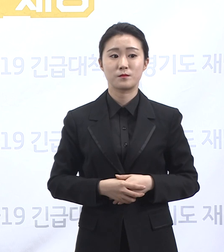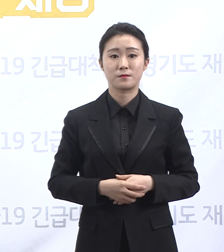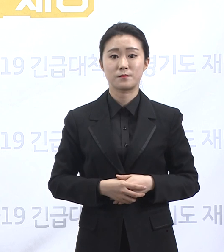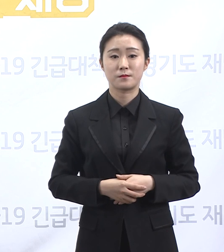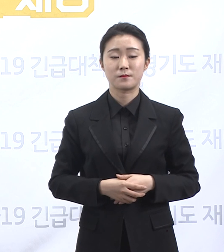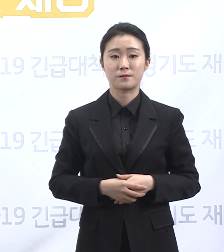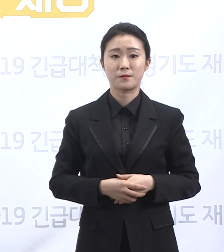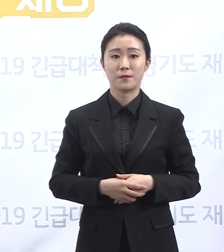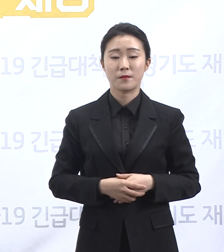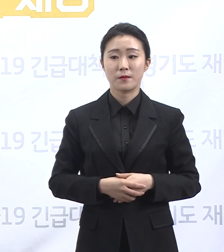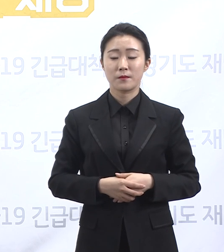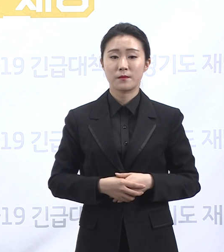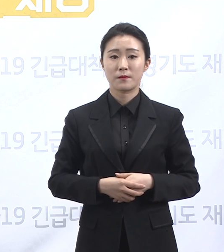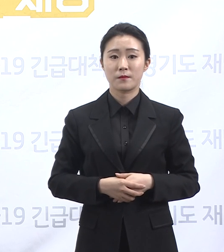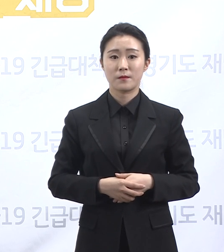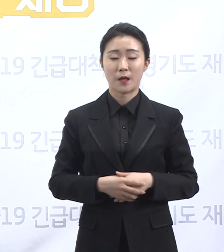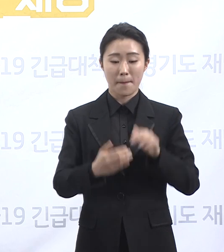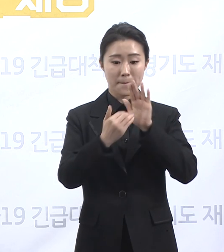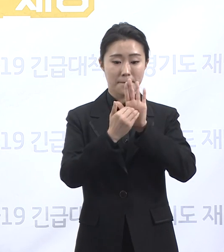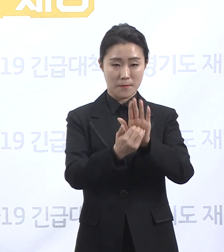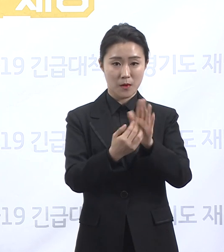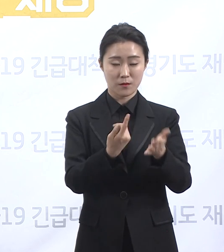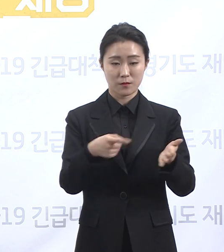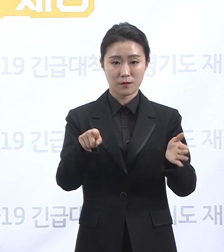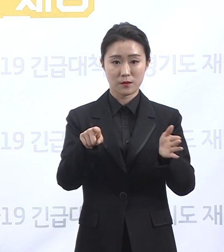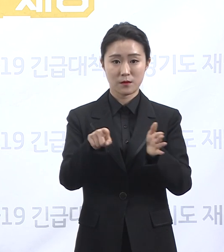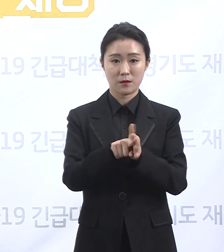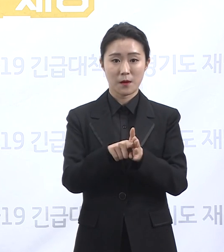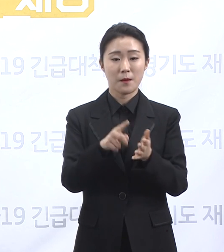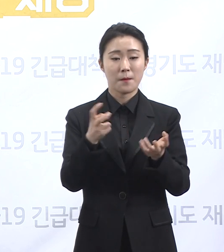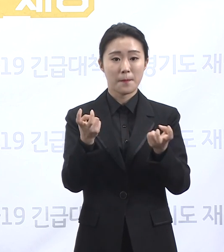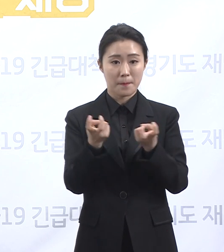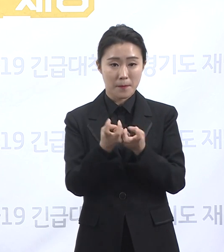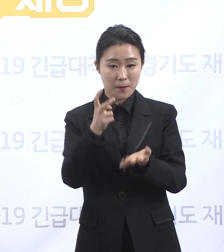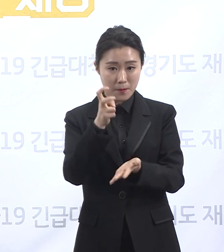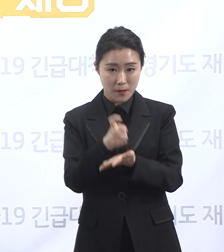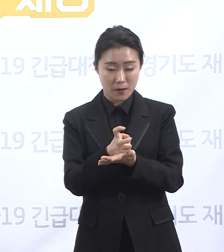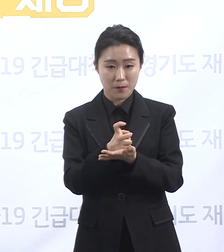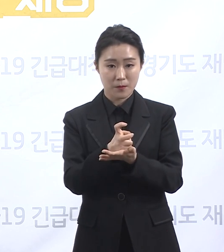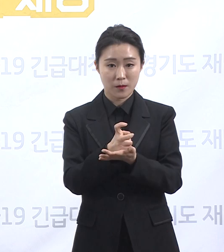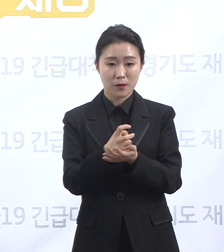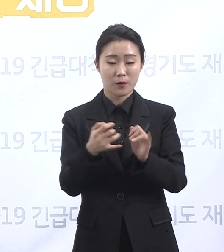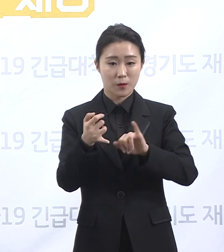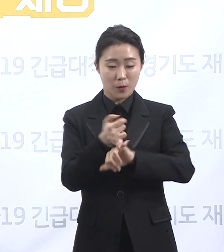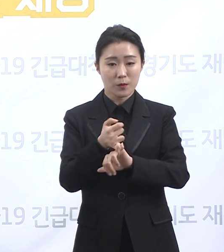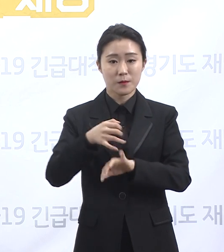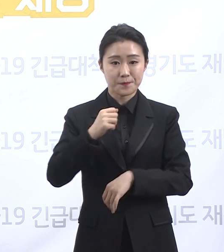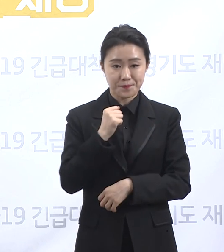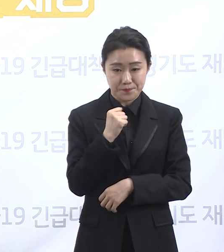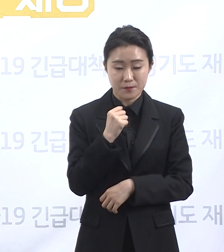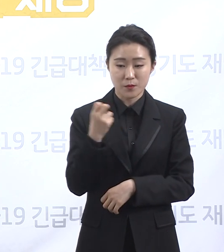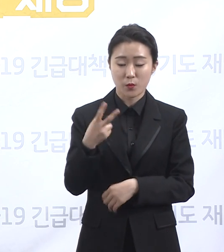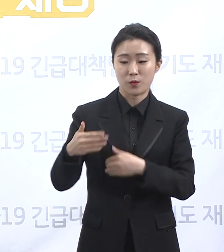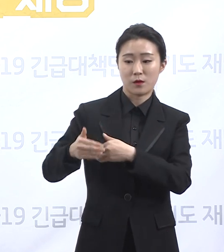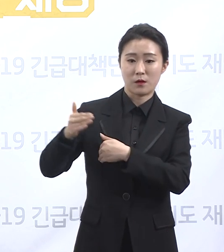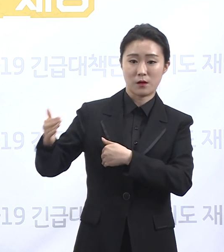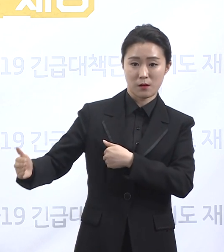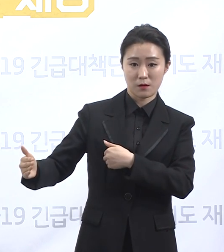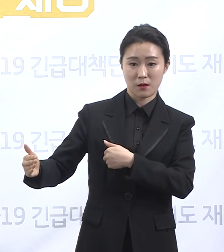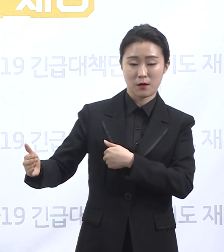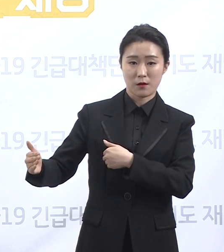준수하면서 공동체와 스스로의 안전을 지키기 위해 꾸준한 물리적 거리 두기를 시천해 주실 것을